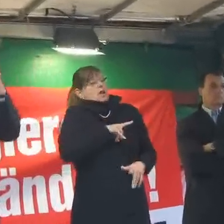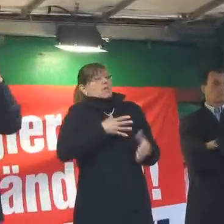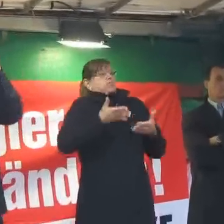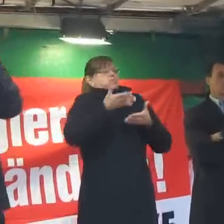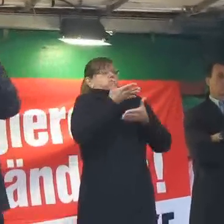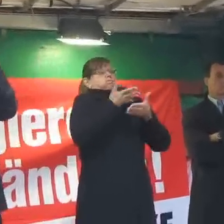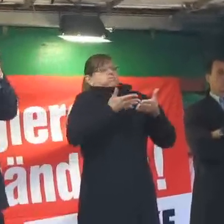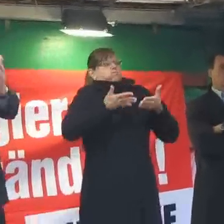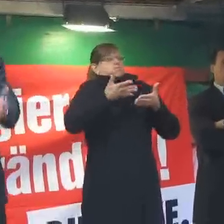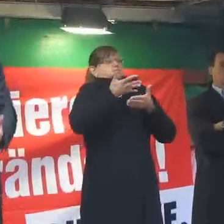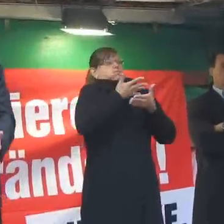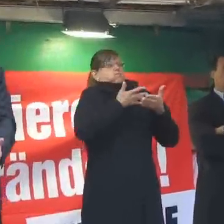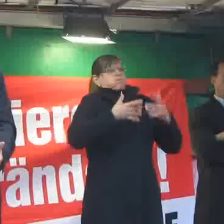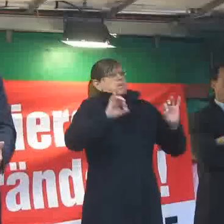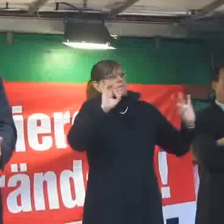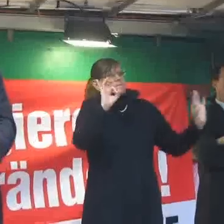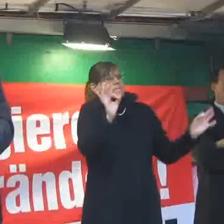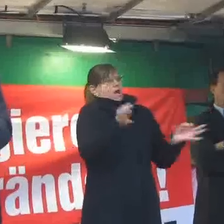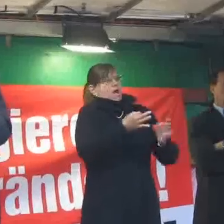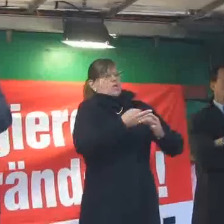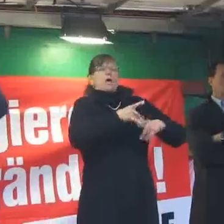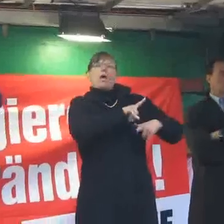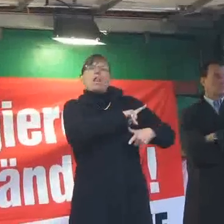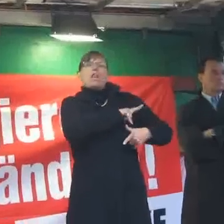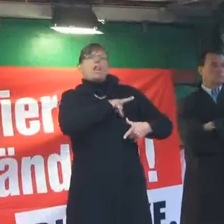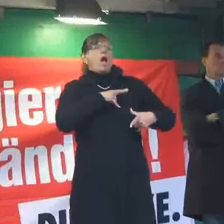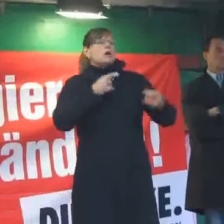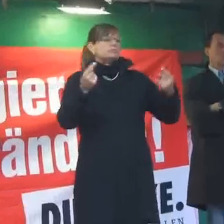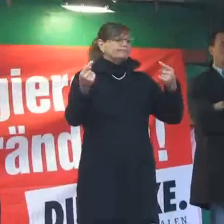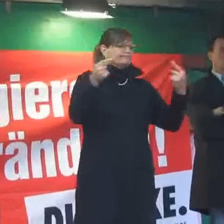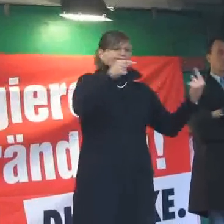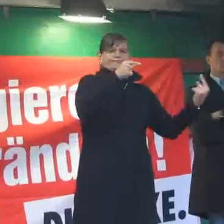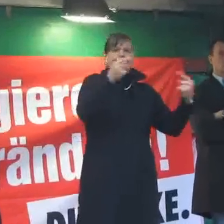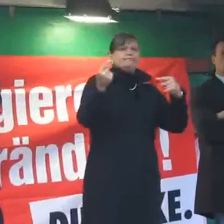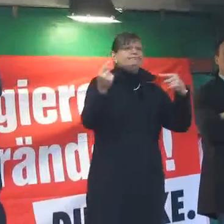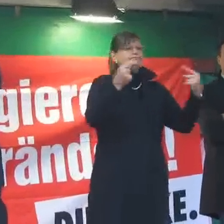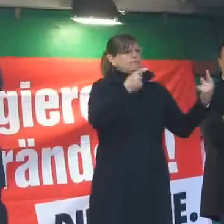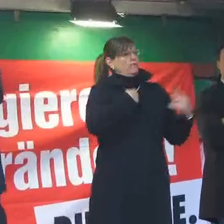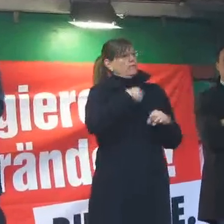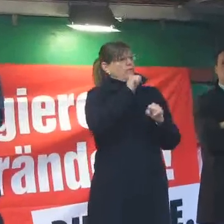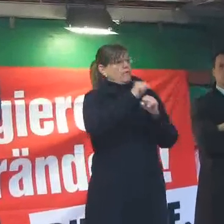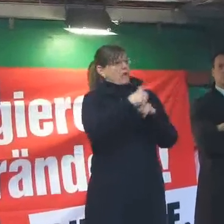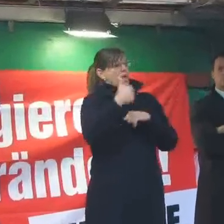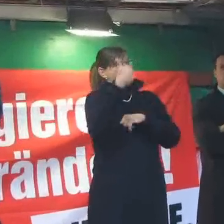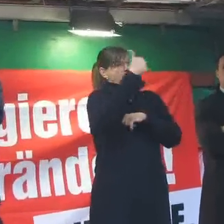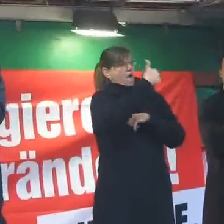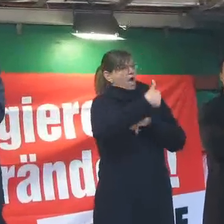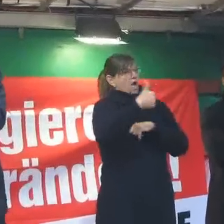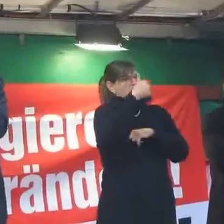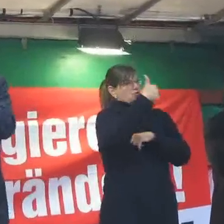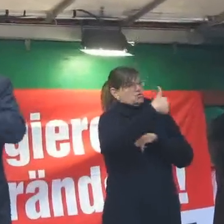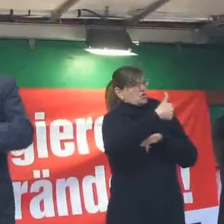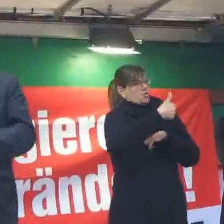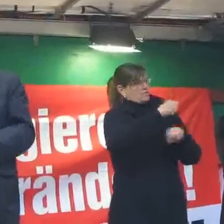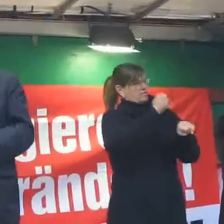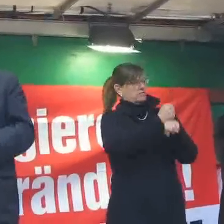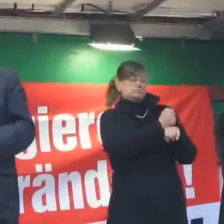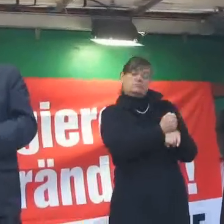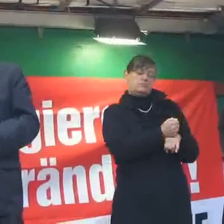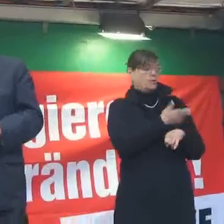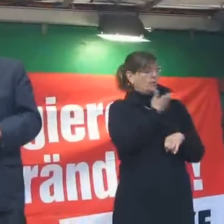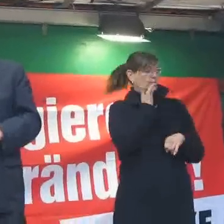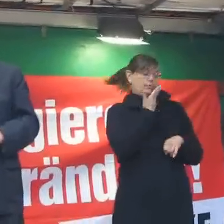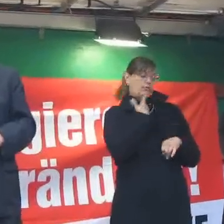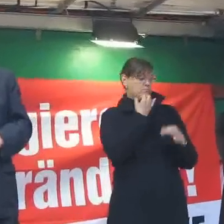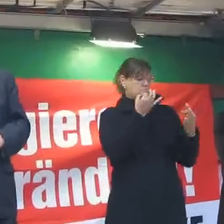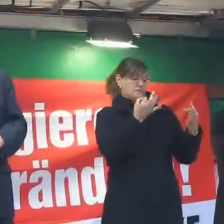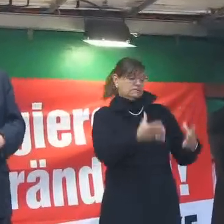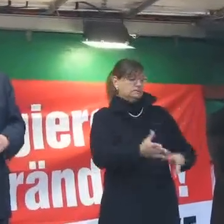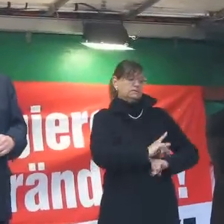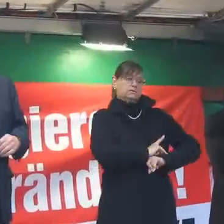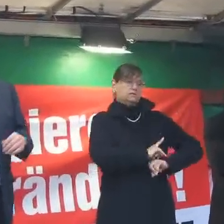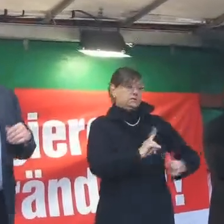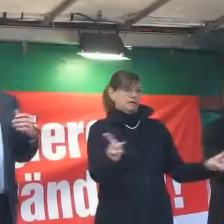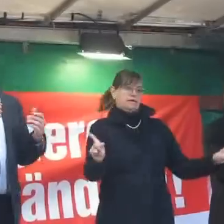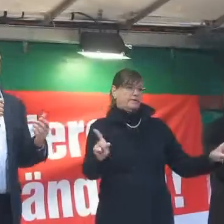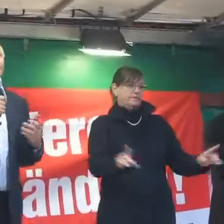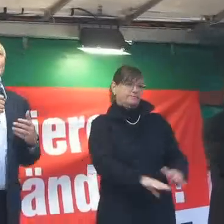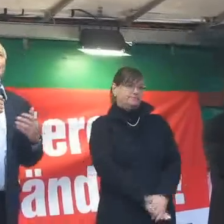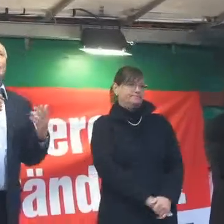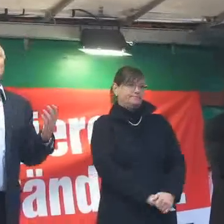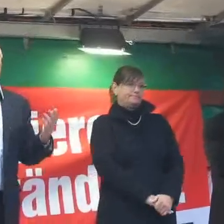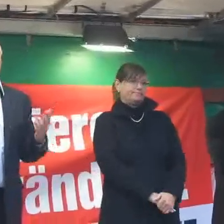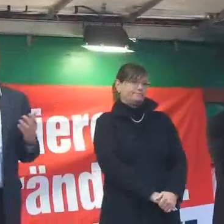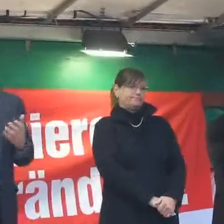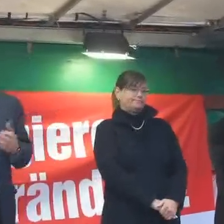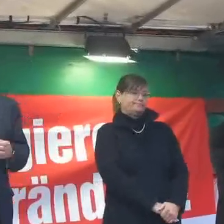ich auch keine endlosen Debatten. Das kann ich in einer Stunde erledigen. Nein, es geschieht nicht. Bei der